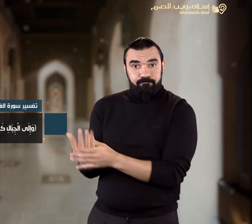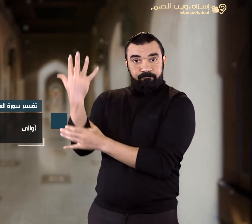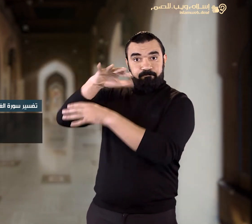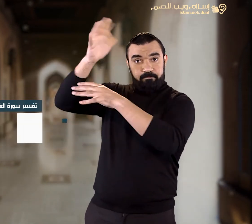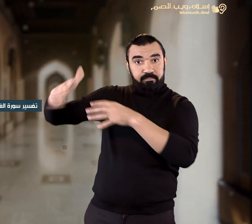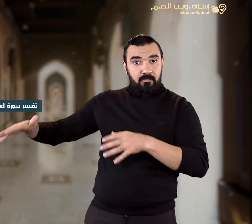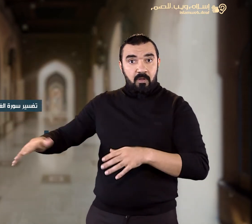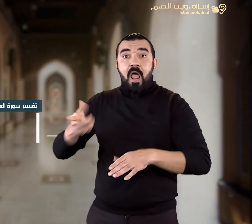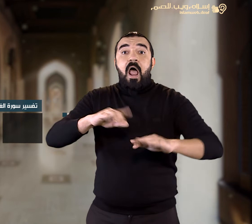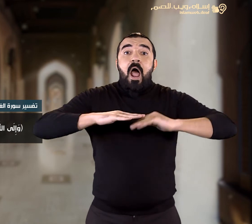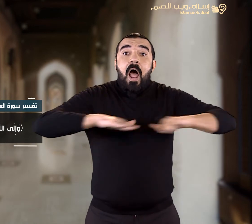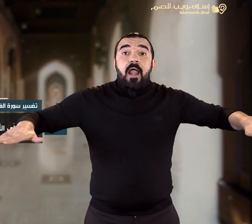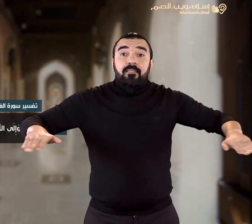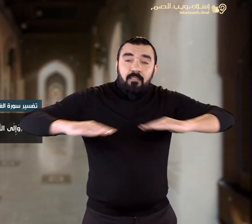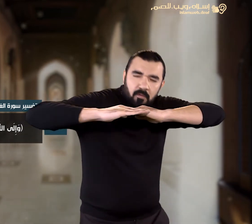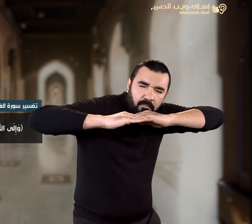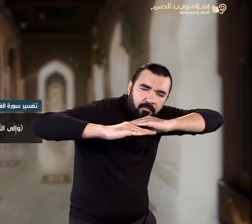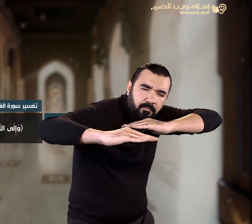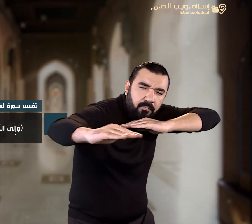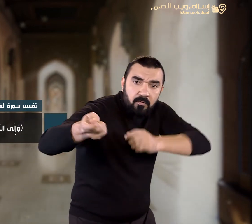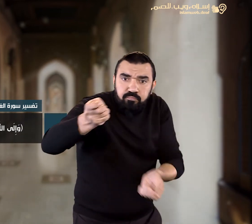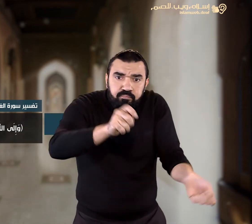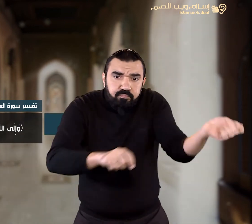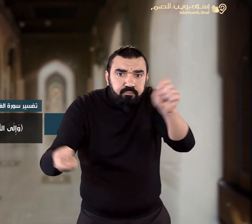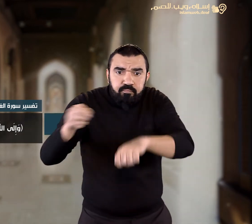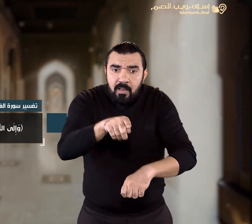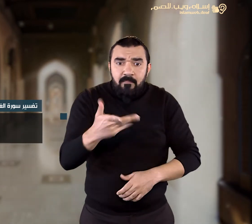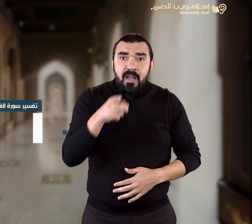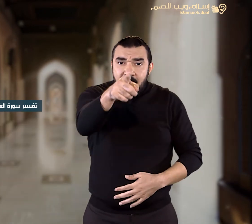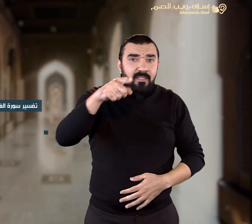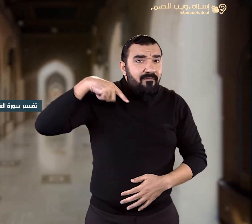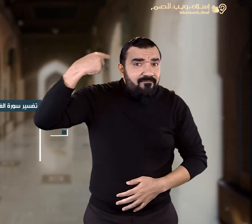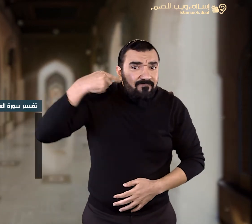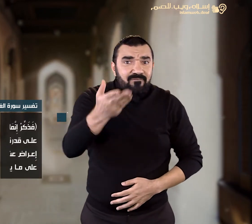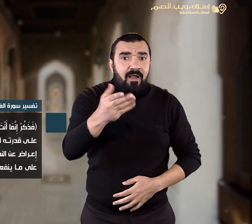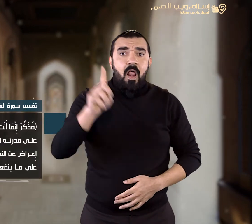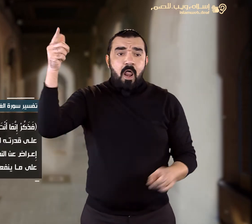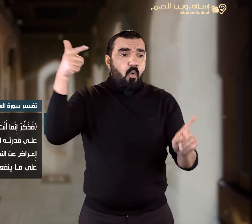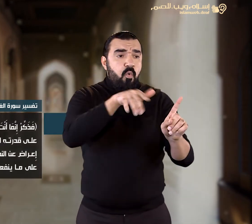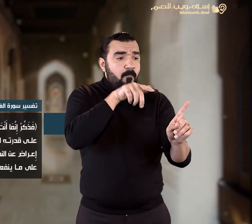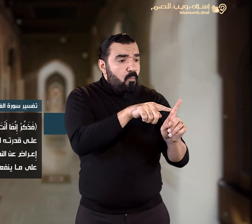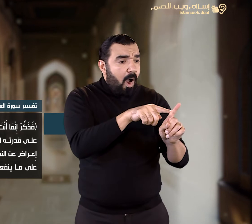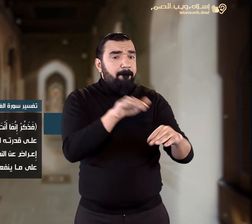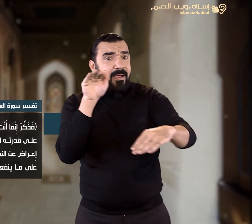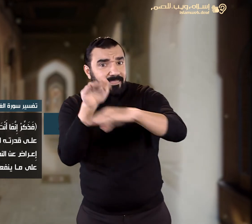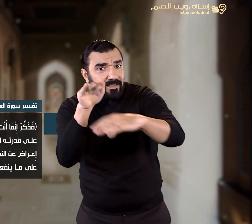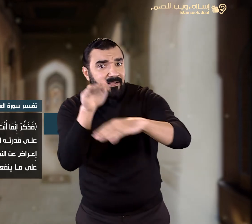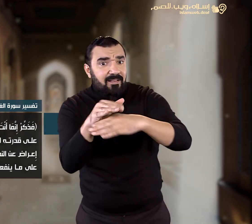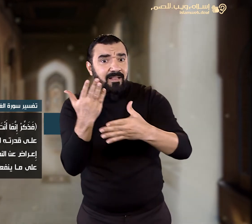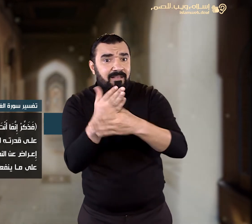وإلى الأرض كيف سطحت أي بسطت ومهدت فذكر إنما أنت مذكر أي